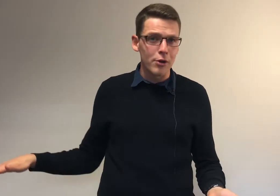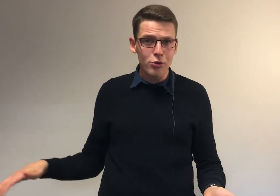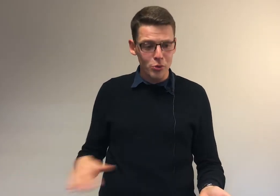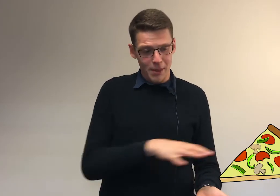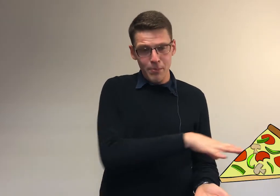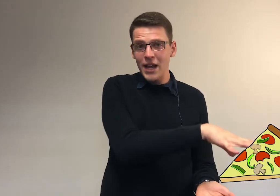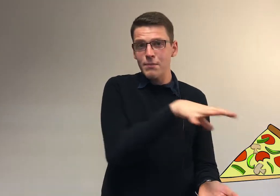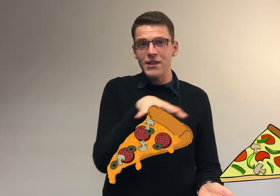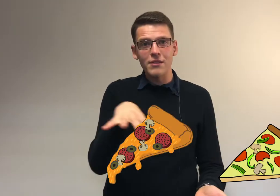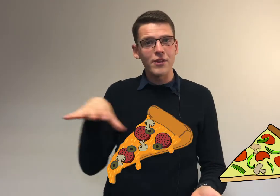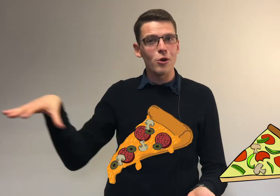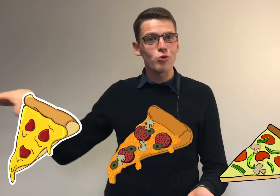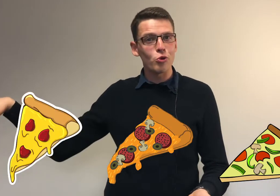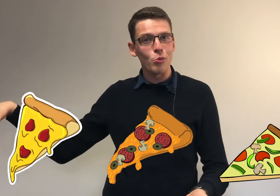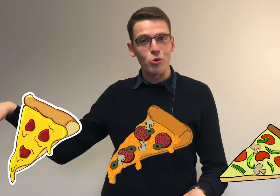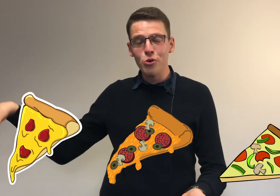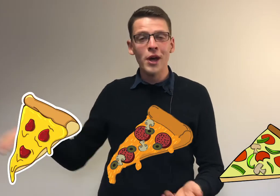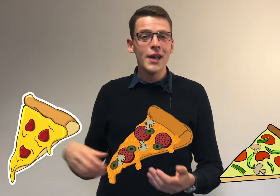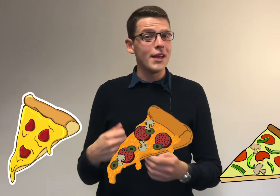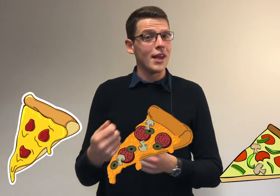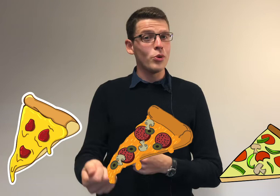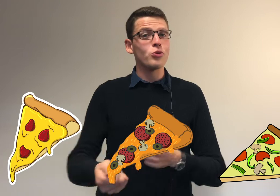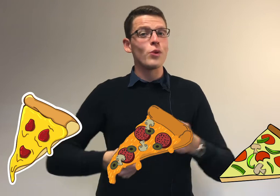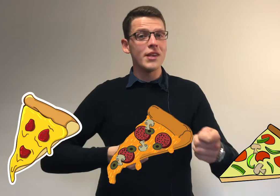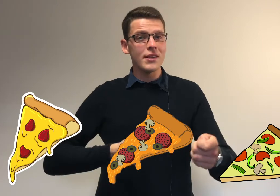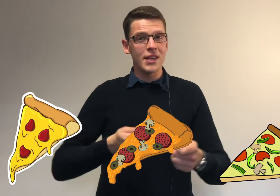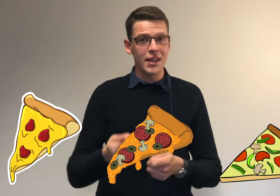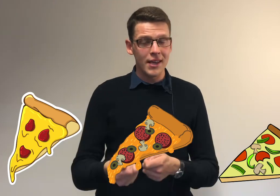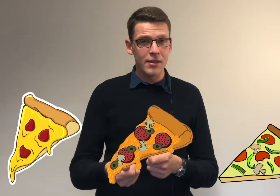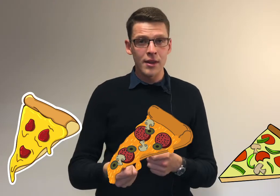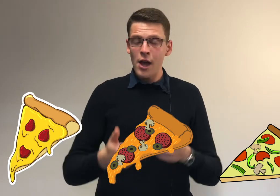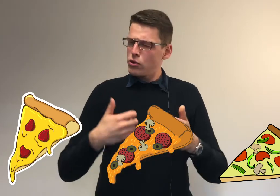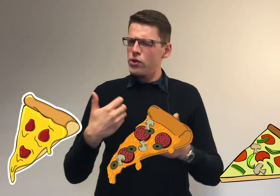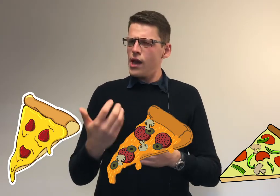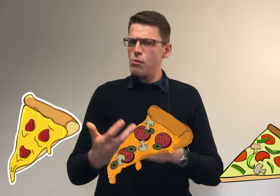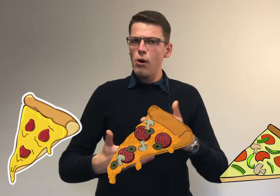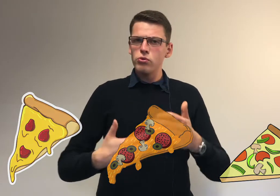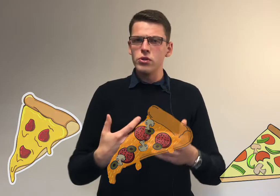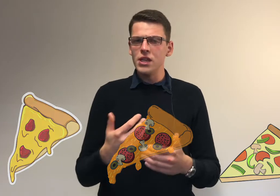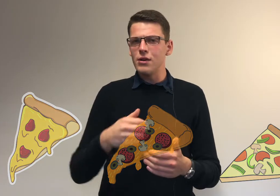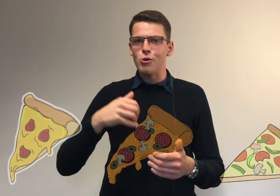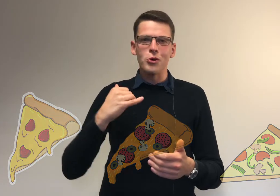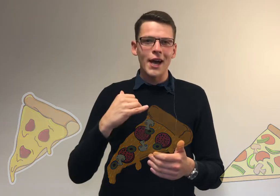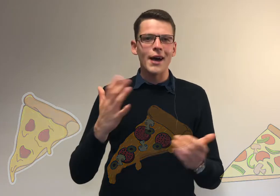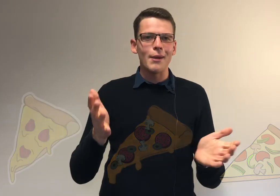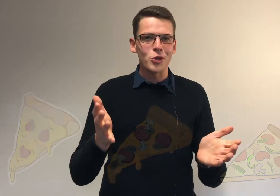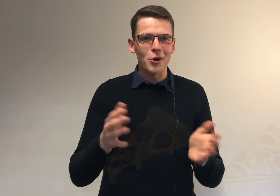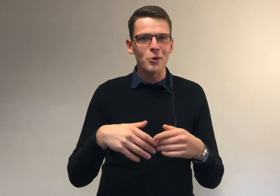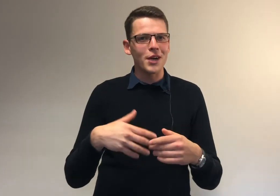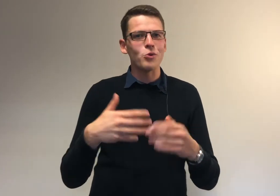hut, donc il y a plein de pizzas différentes sur ton menu. Et c'est à toi de choisir ce qui t'intéresse. Donc si à un moment où tu te dis, le gars à mon écran, il raconte